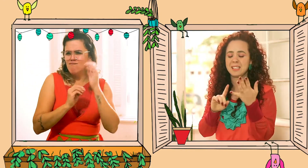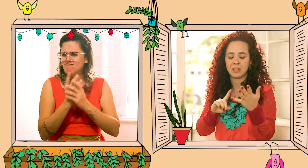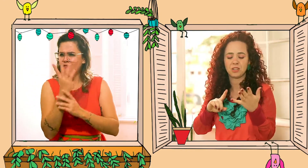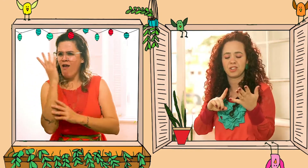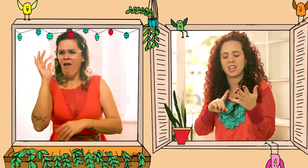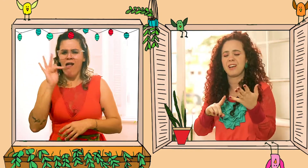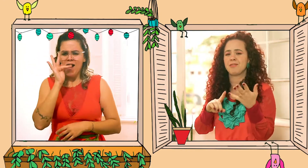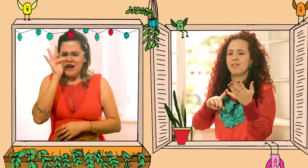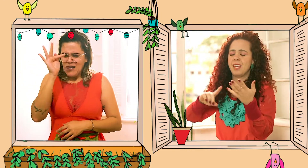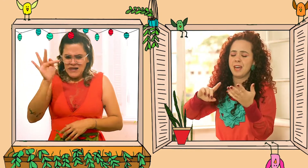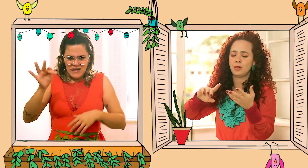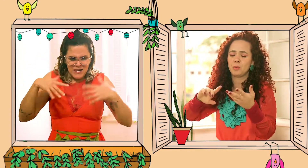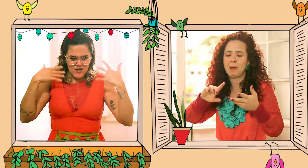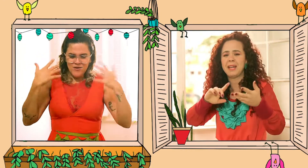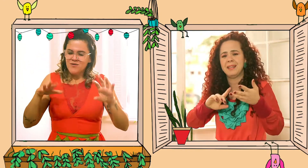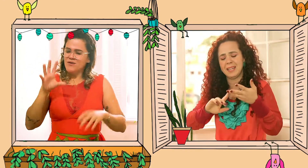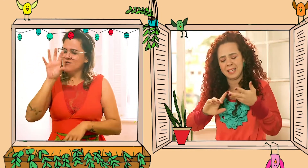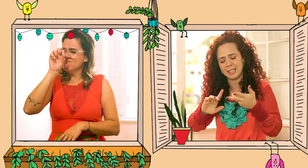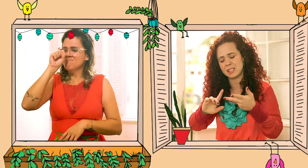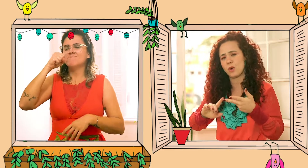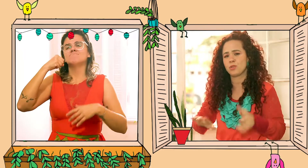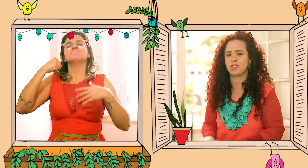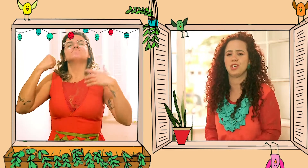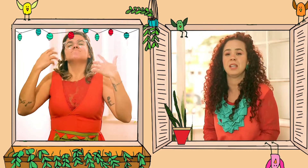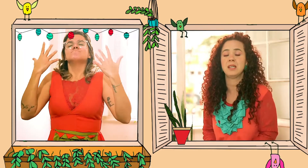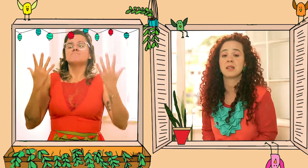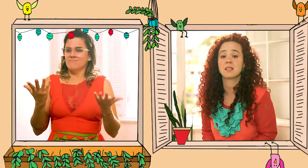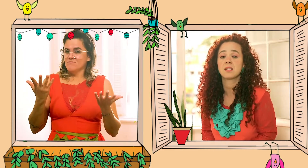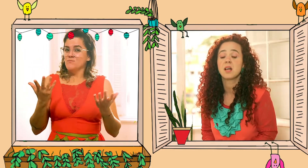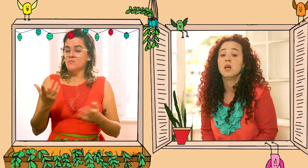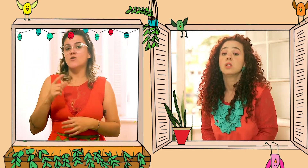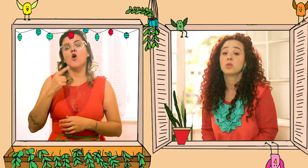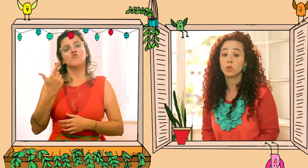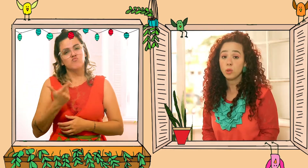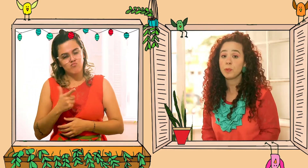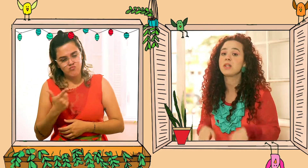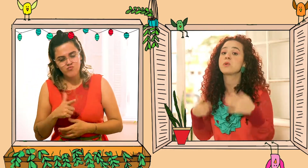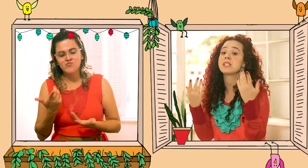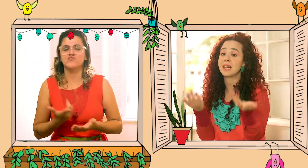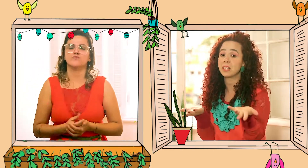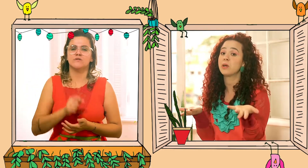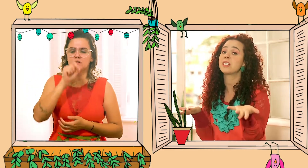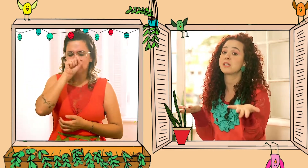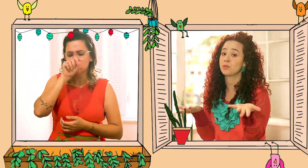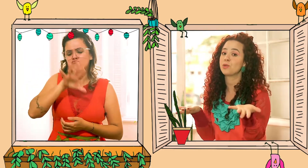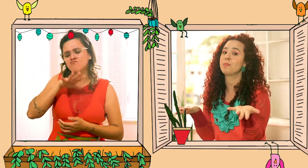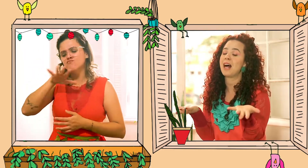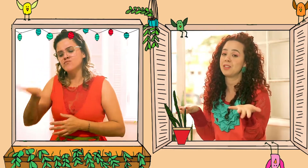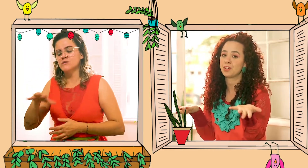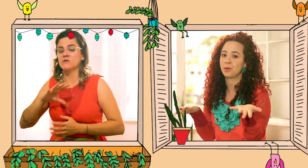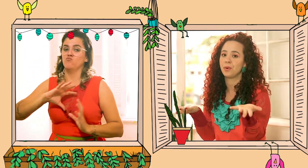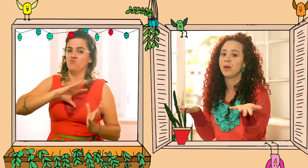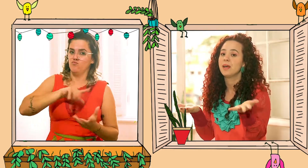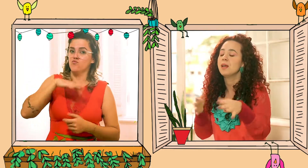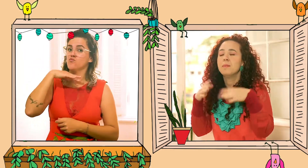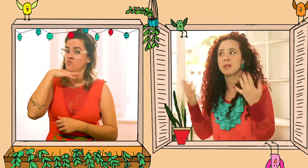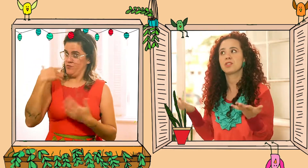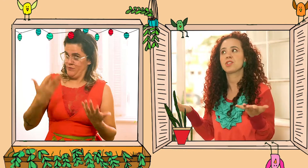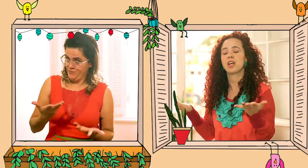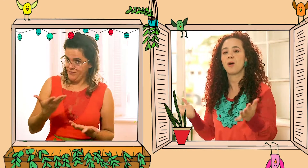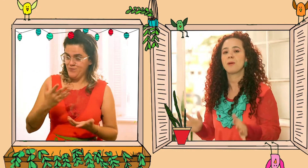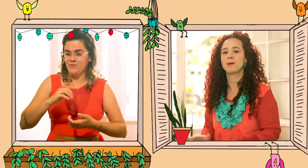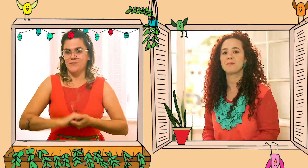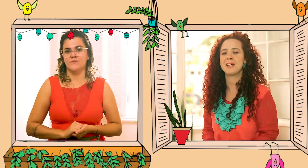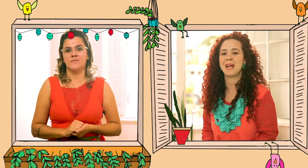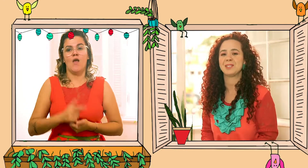pedacinhos de graveto, pedrinhas, conchinhas. Tudo para não usar decoração de plástico e